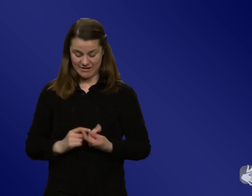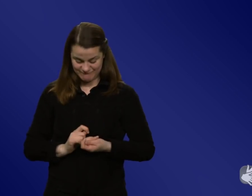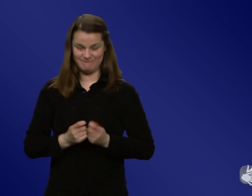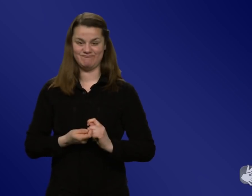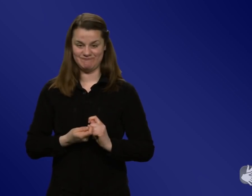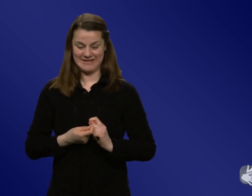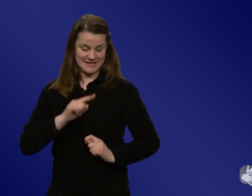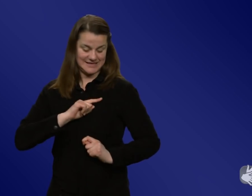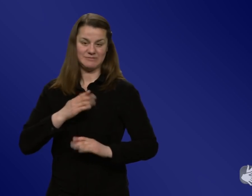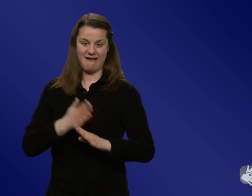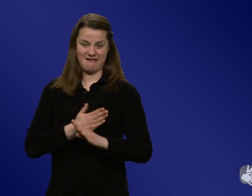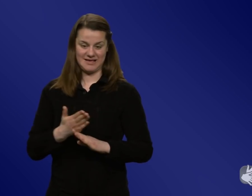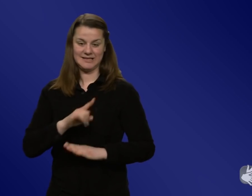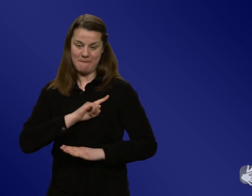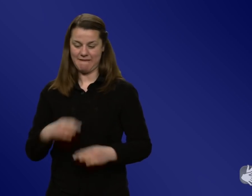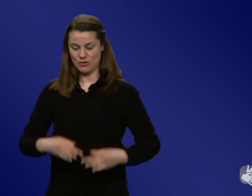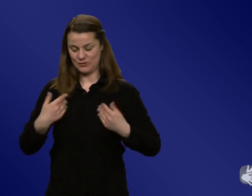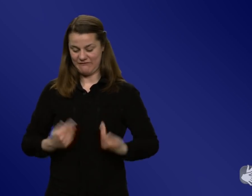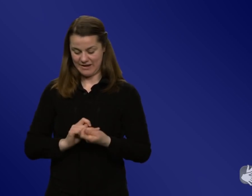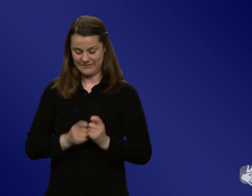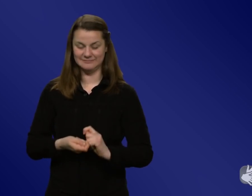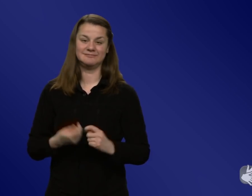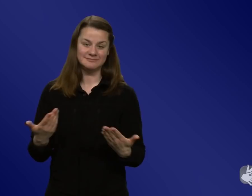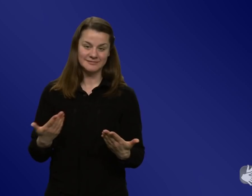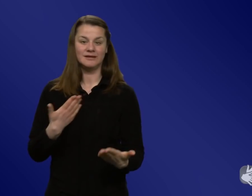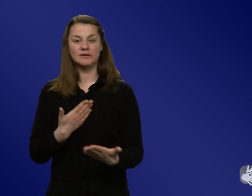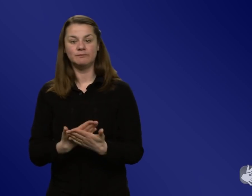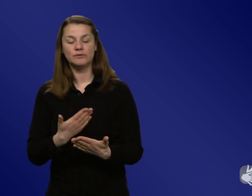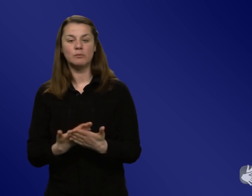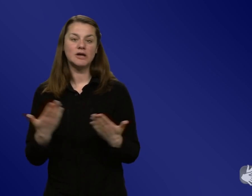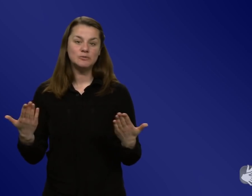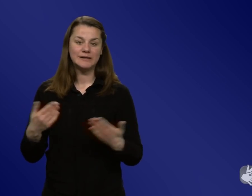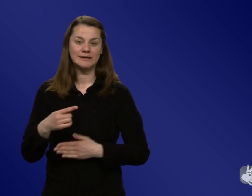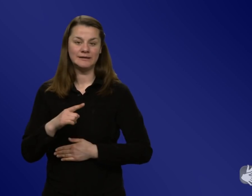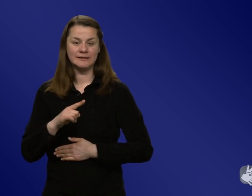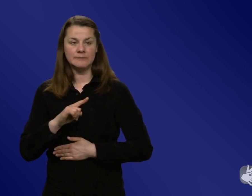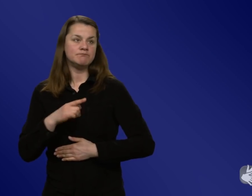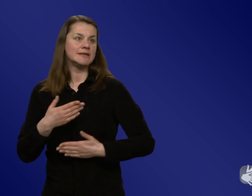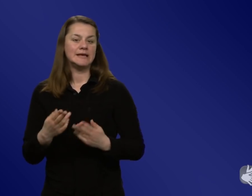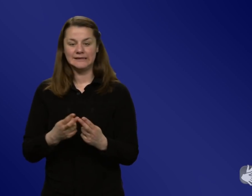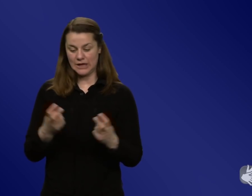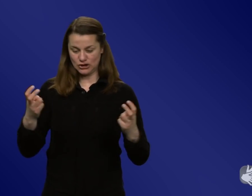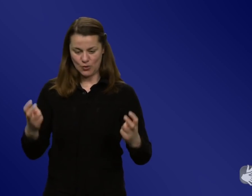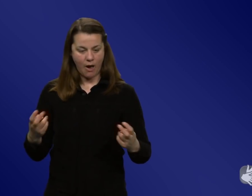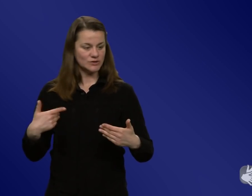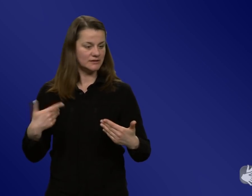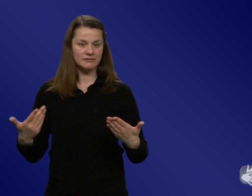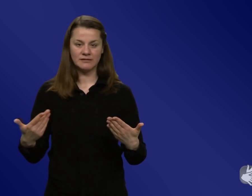Beispiel Gesundheitsverhalten zu bringen. Also beispielsweise, dass die sich selber zu Hause dann ihre Küche so organisieren, dass sie gesünder essen